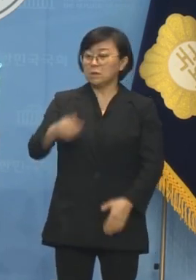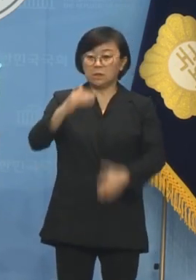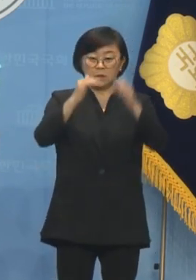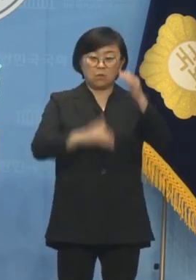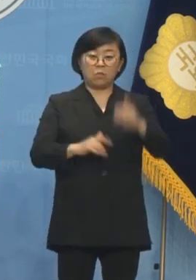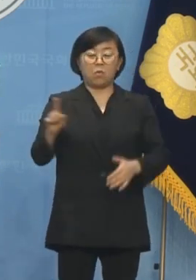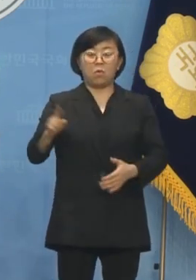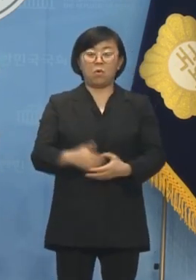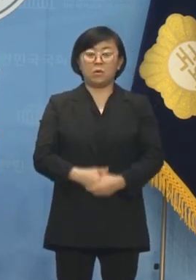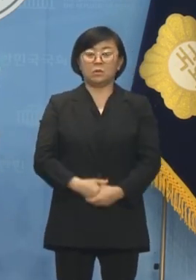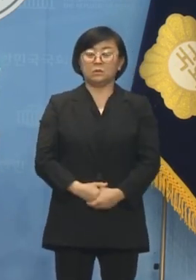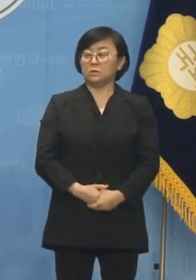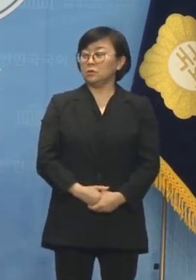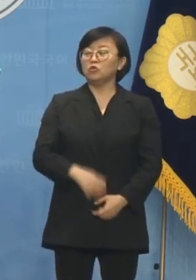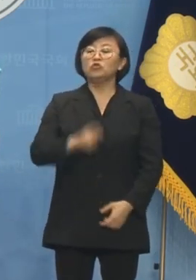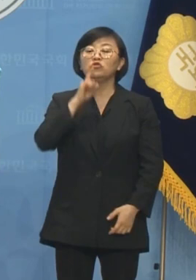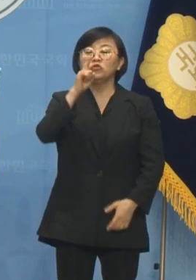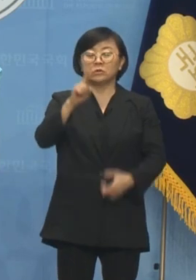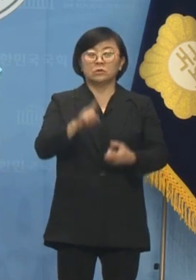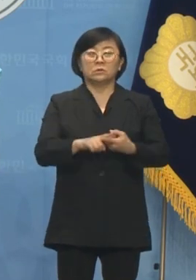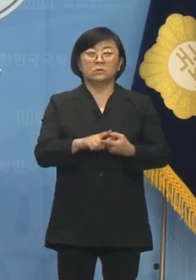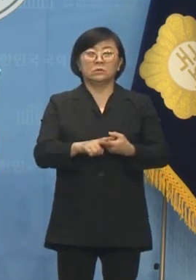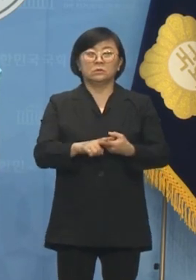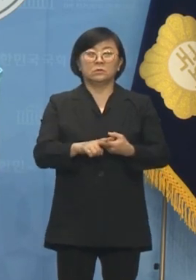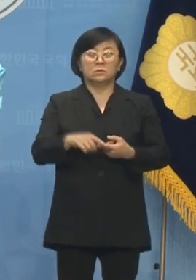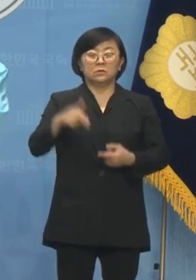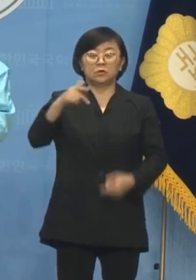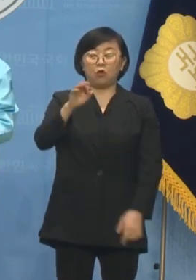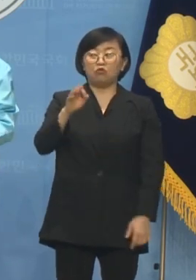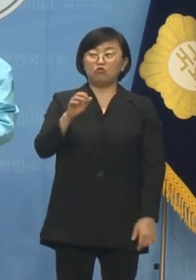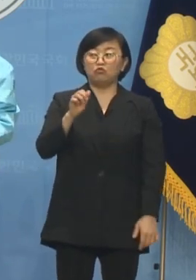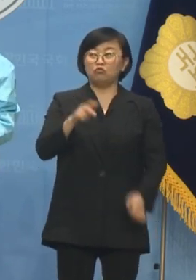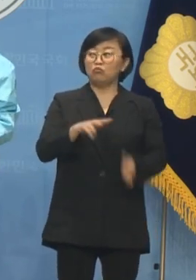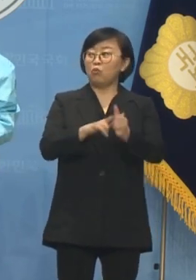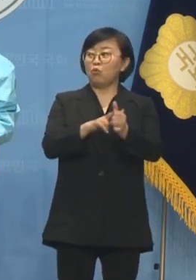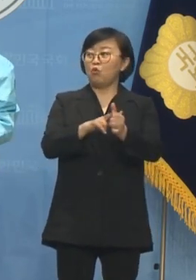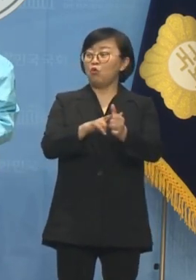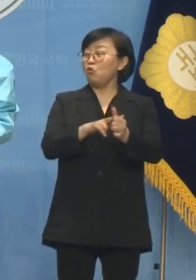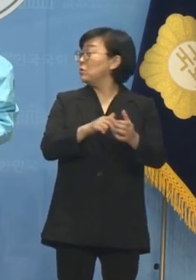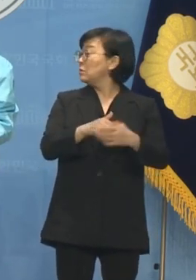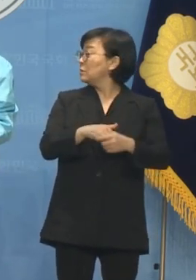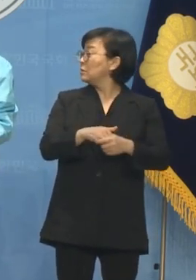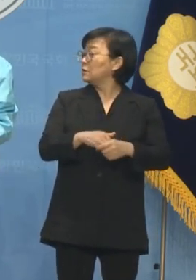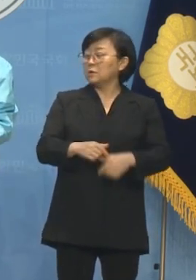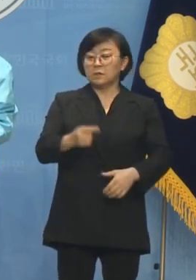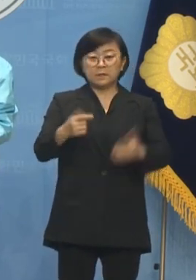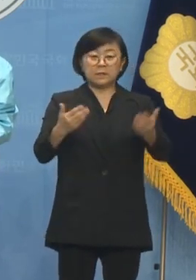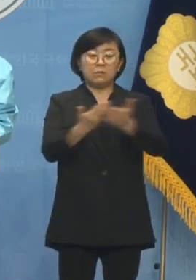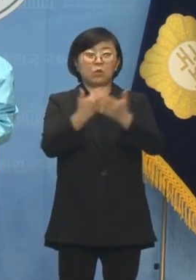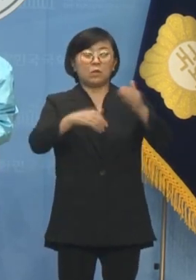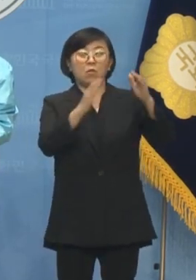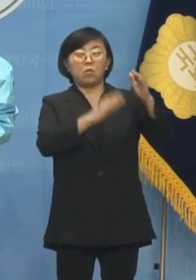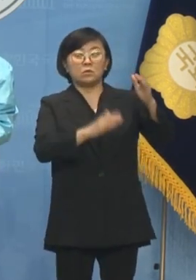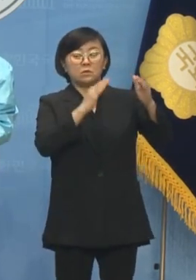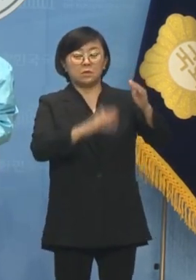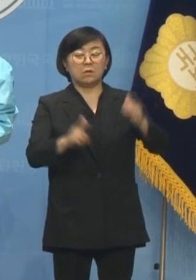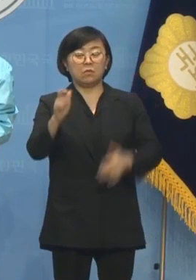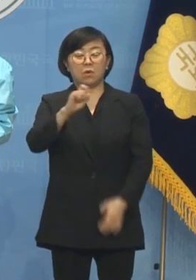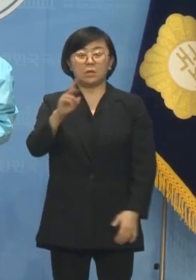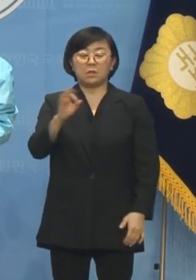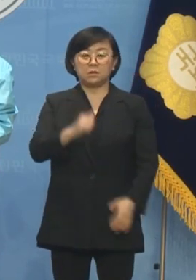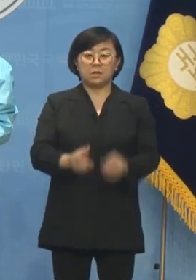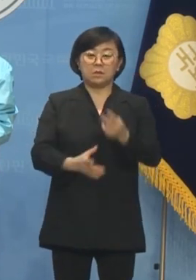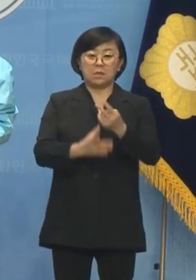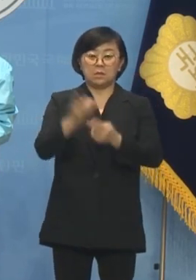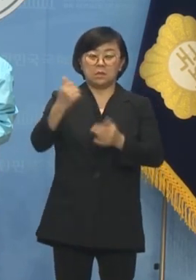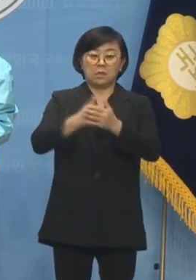내용은 어제 저희들의 주장에 정태후보는 진보당이 공식적으로 관악을 해서 단일화